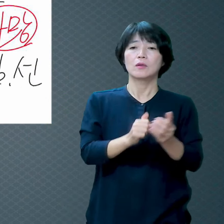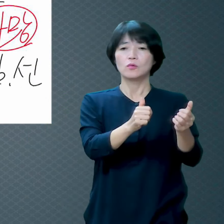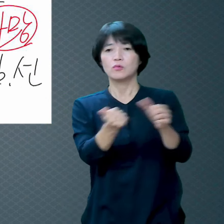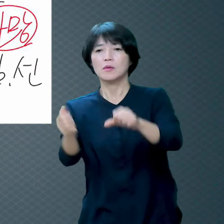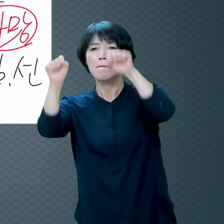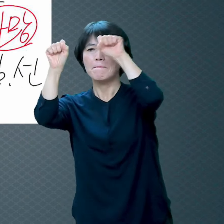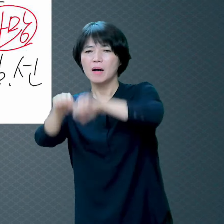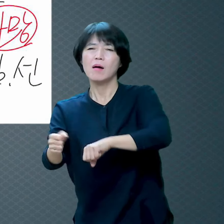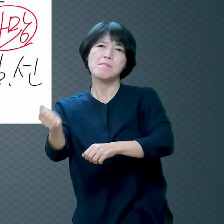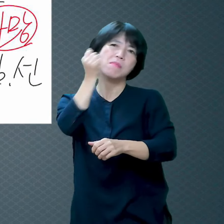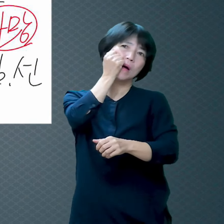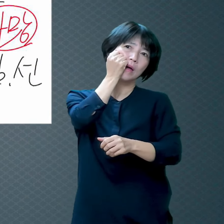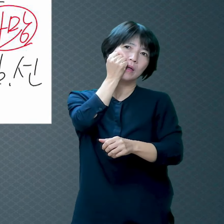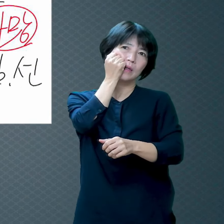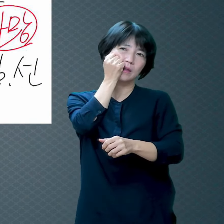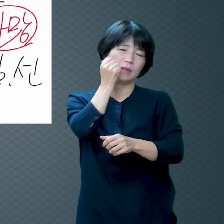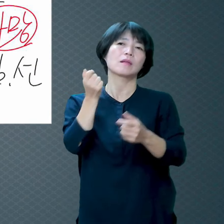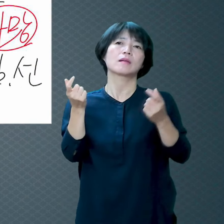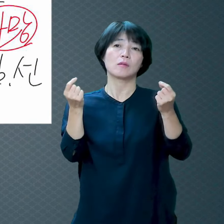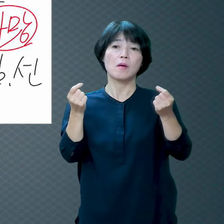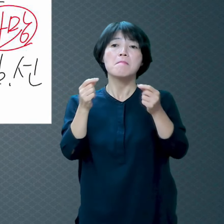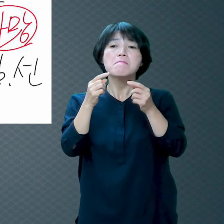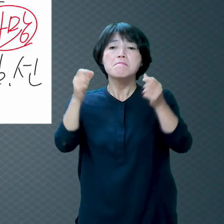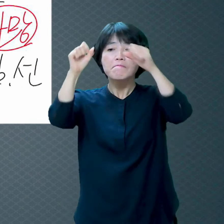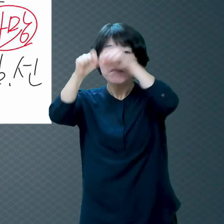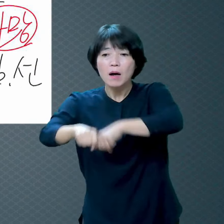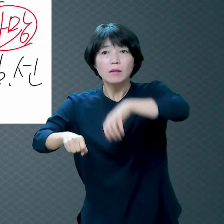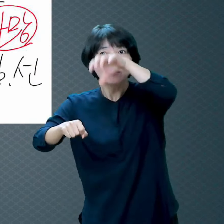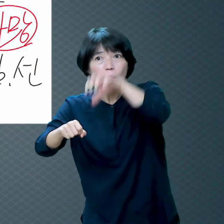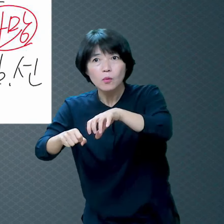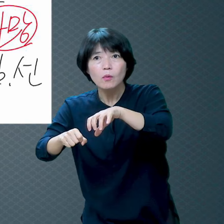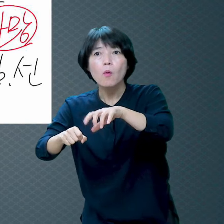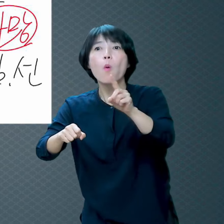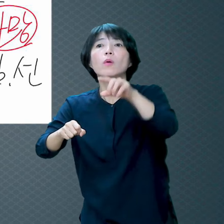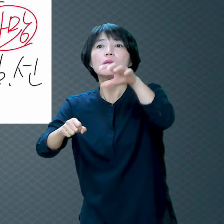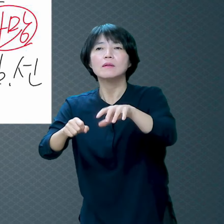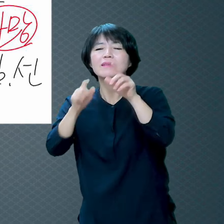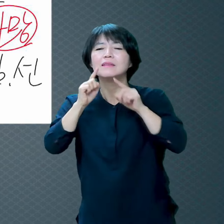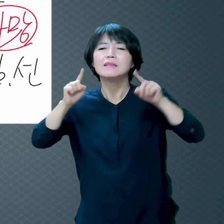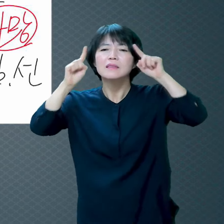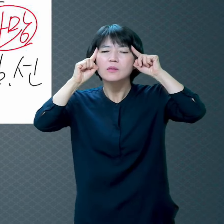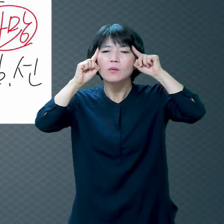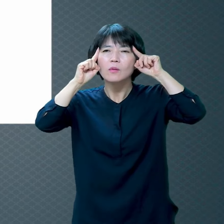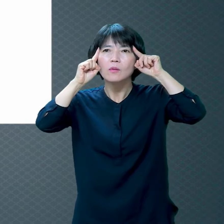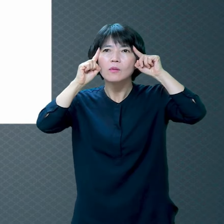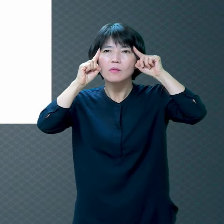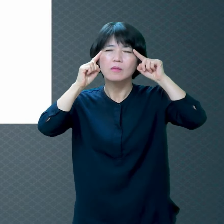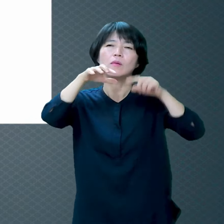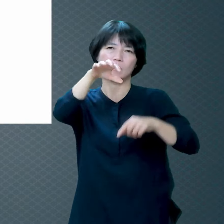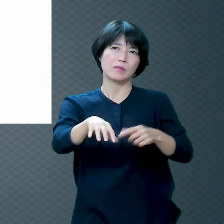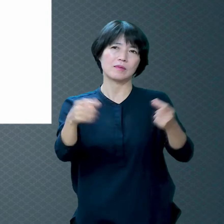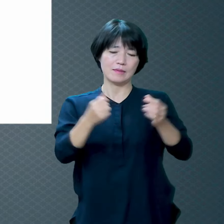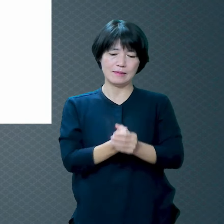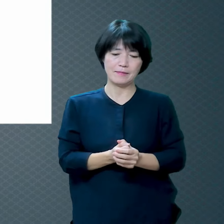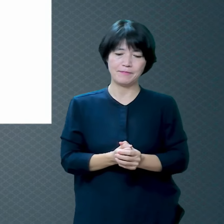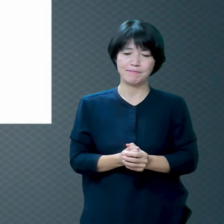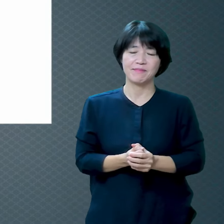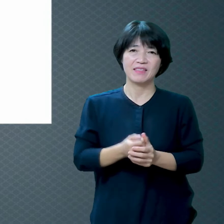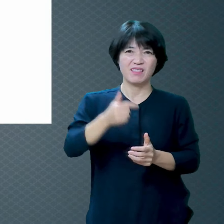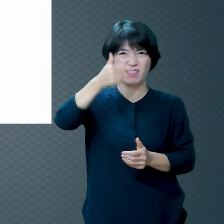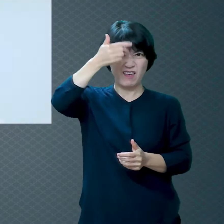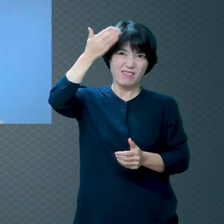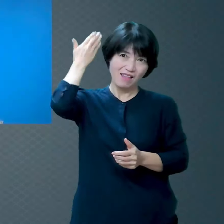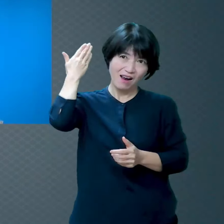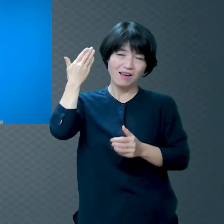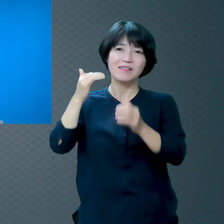자리를 지옥이라고 하는 겁니다 우리 옛날 어르신들이 사람 죽으면